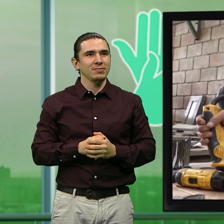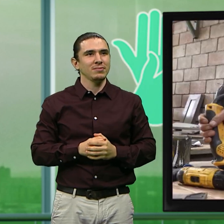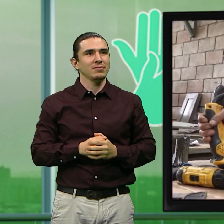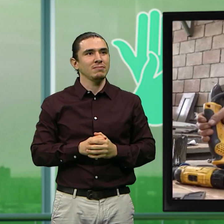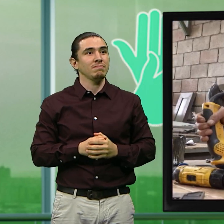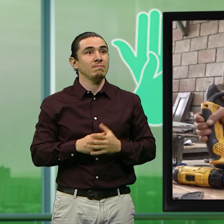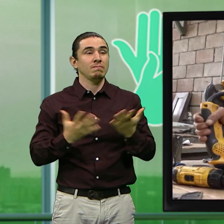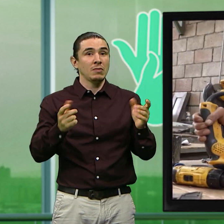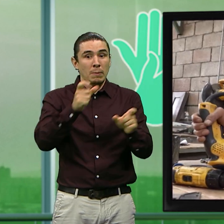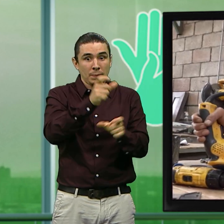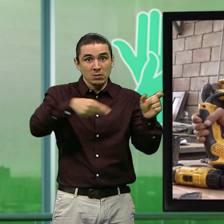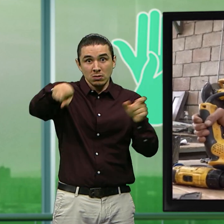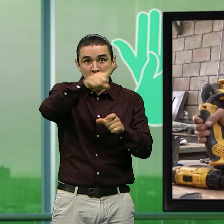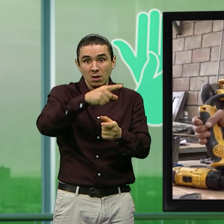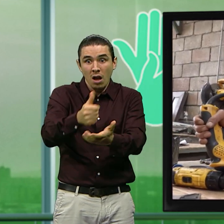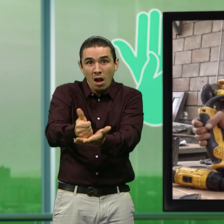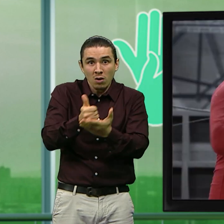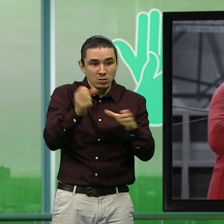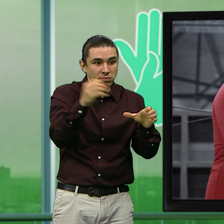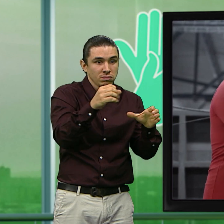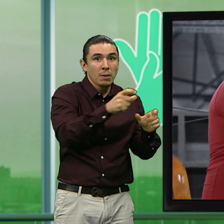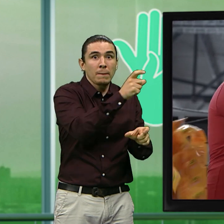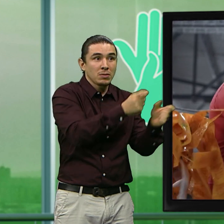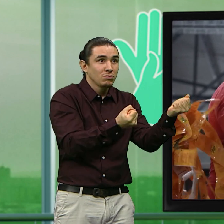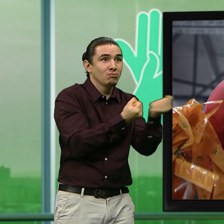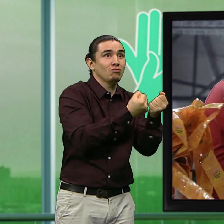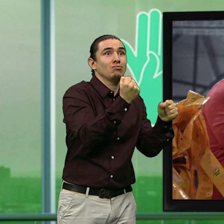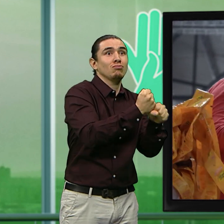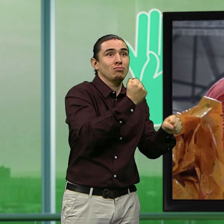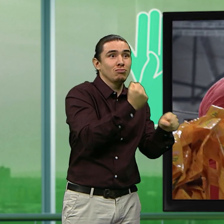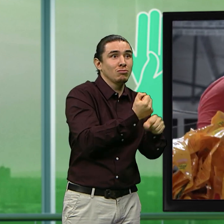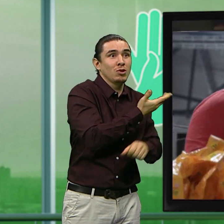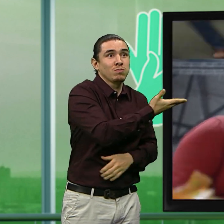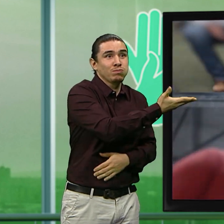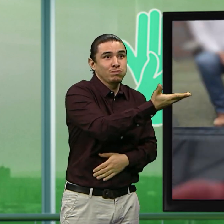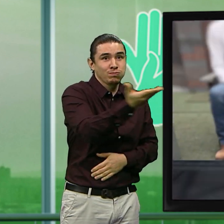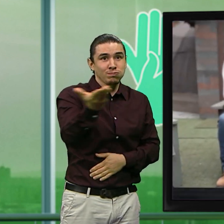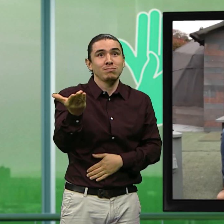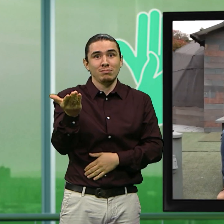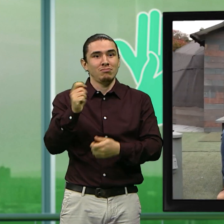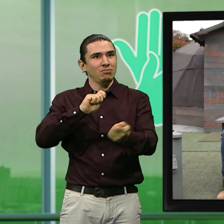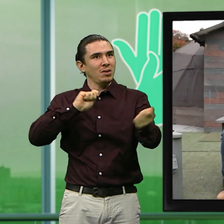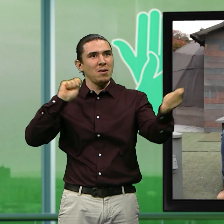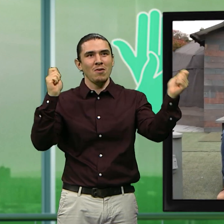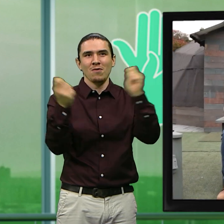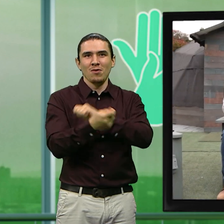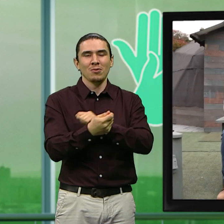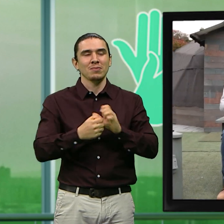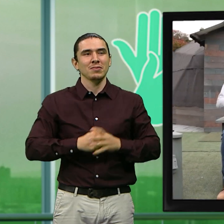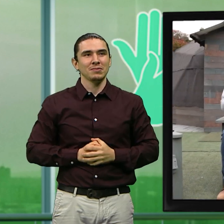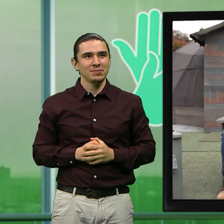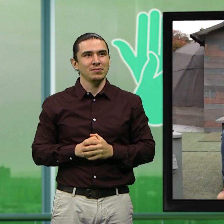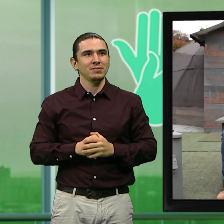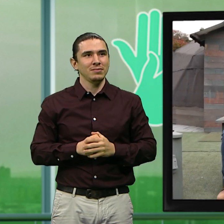hay detrás un montón de personas que tienen empleo, hay un montón de transformaciones, hay un montón de cosas